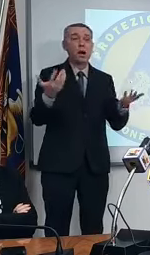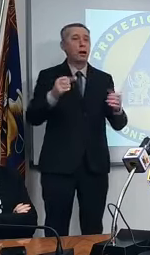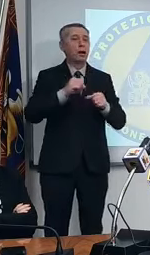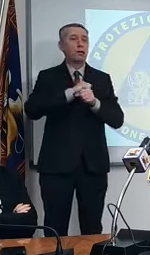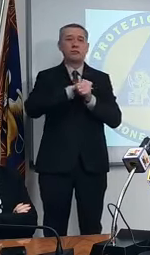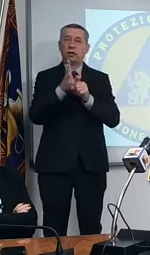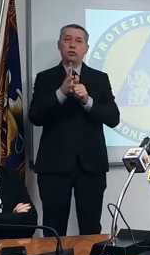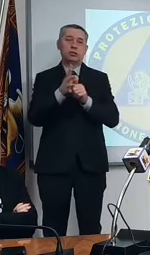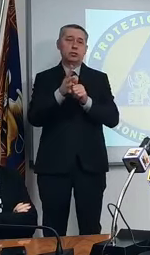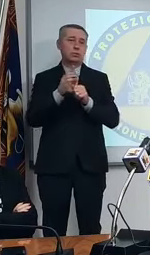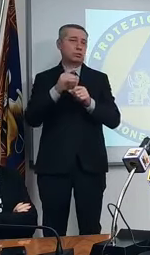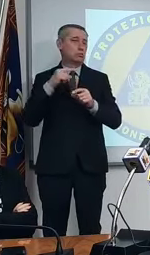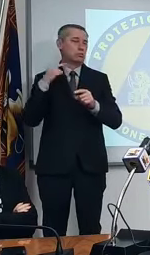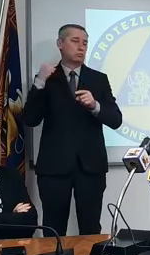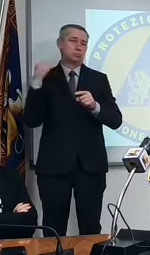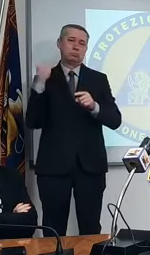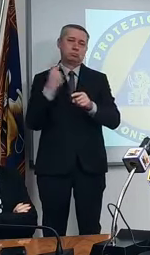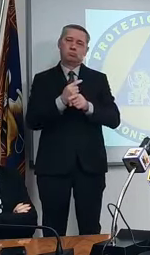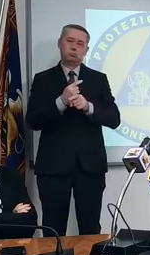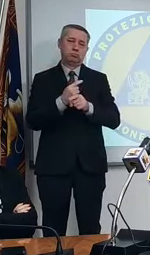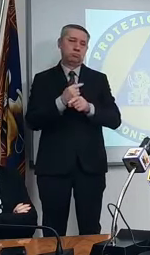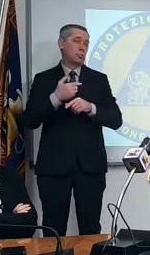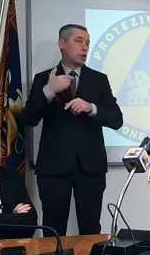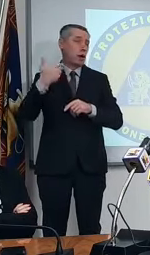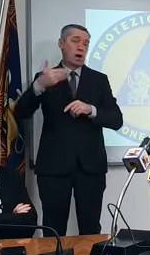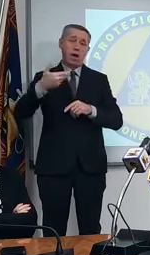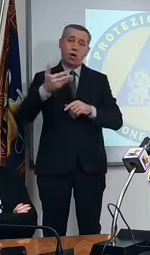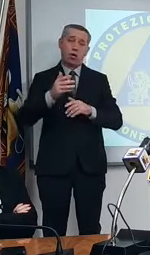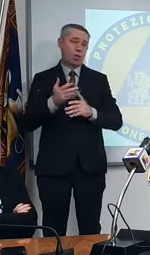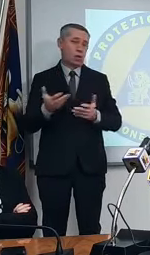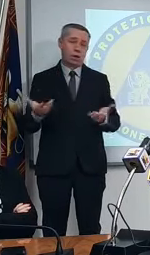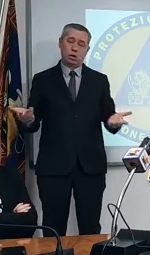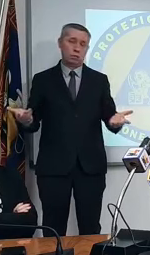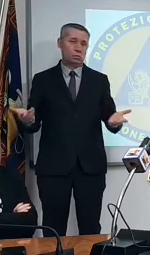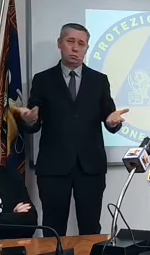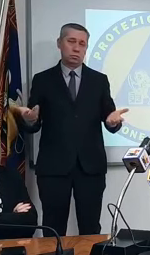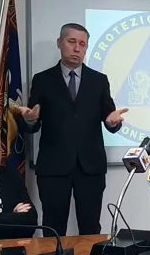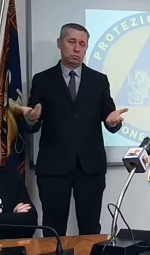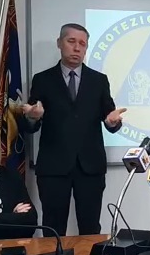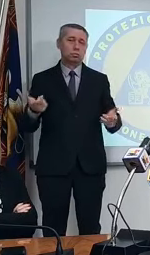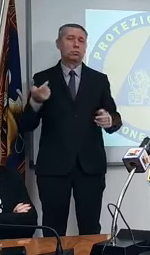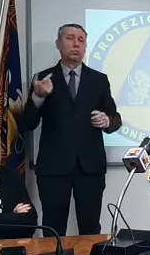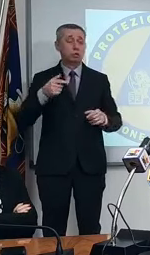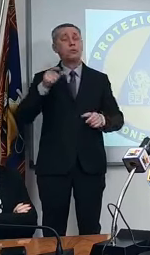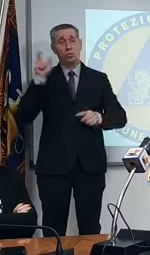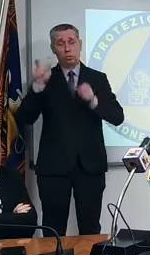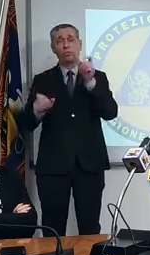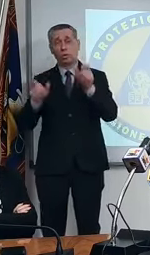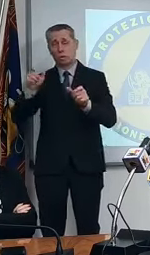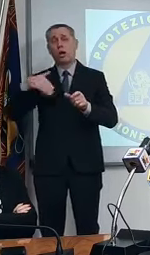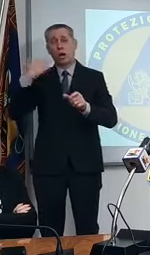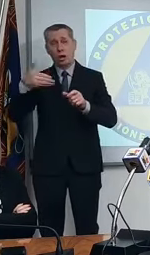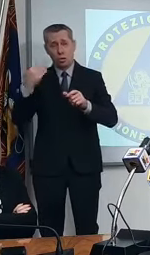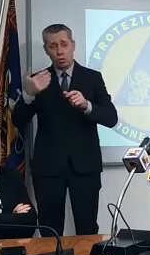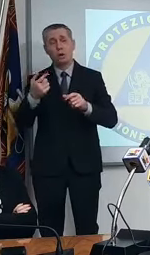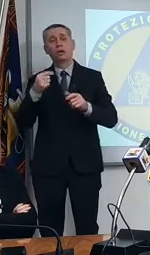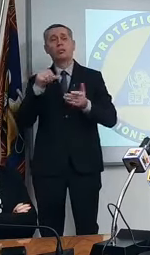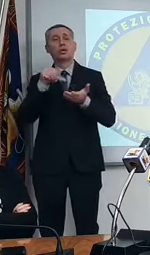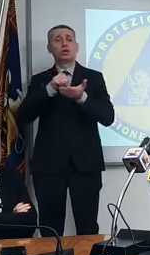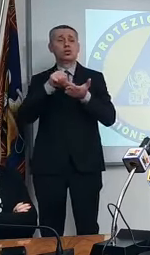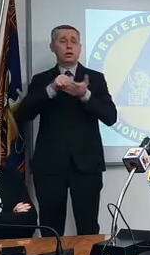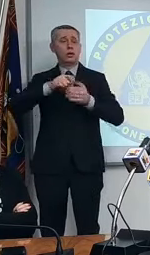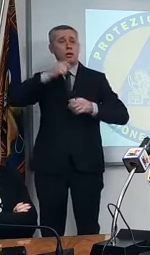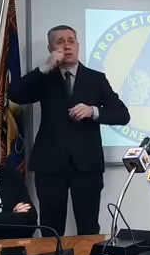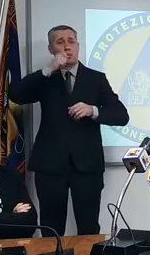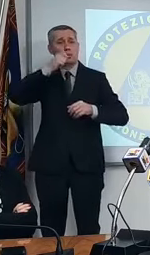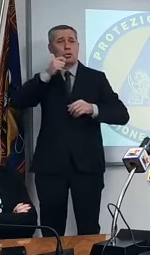tu hai ancora la presenza del virus di persone che sono costrette a recarsi ai centri di tampone per fare il